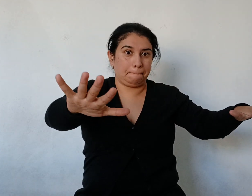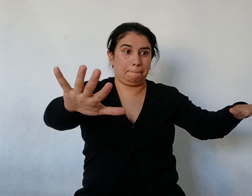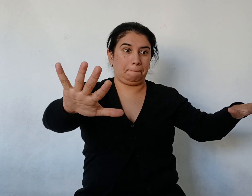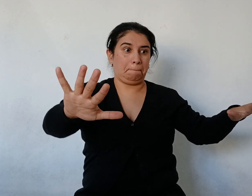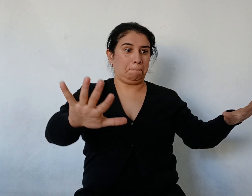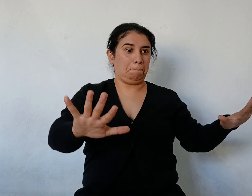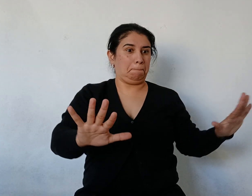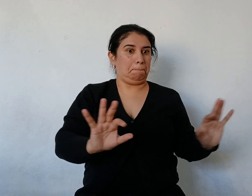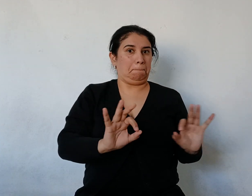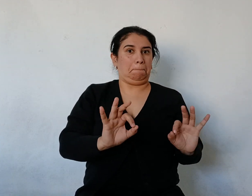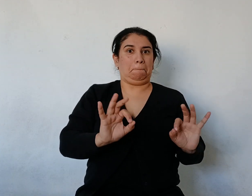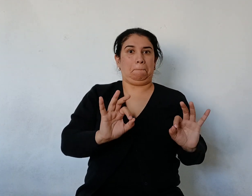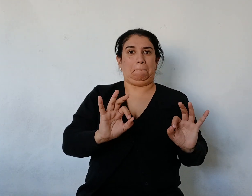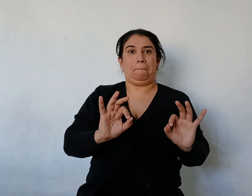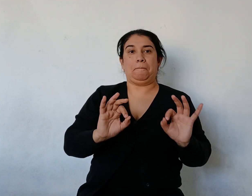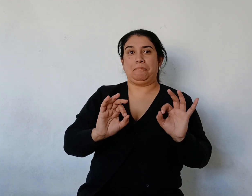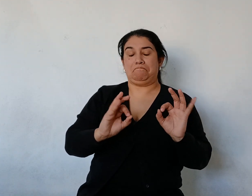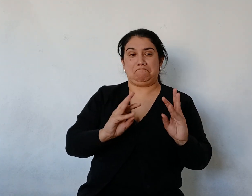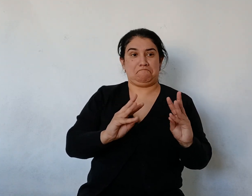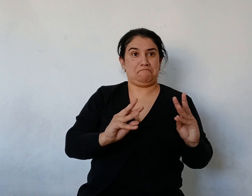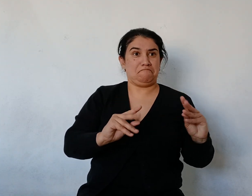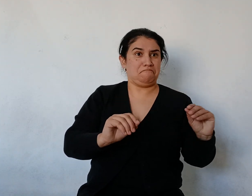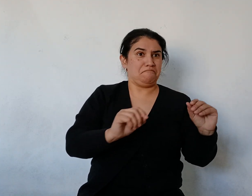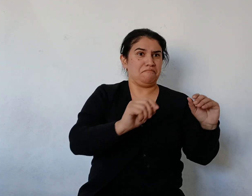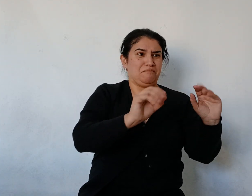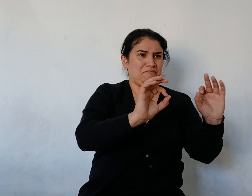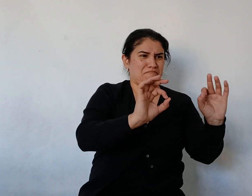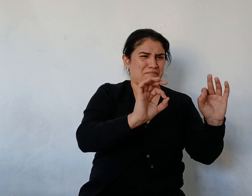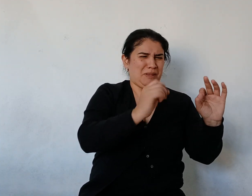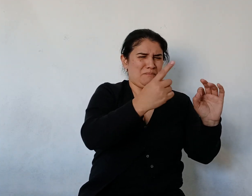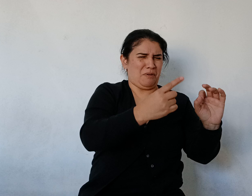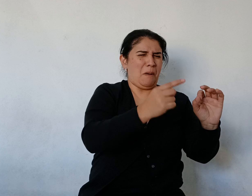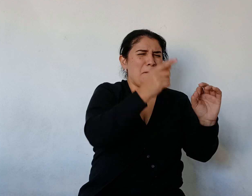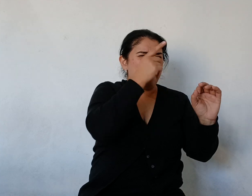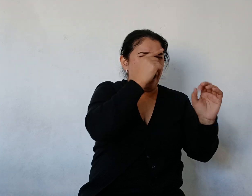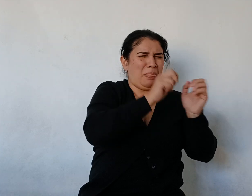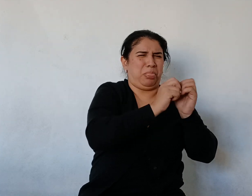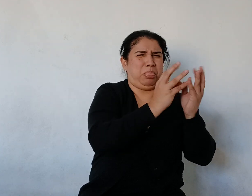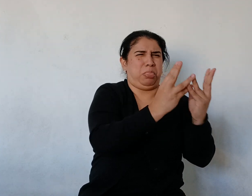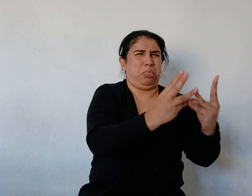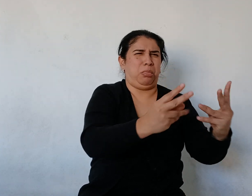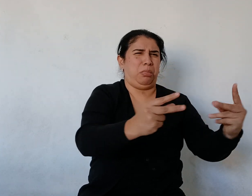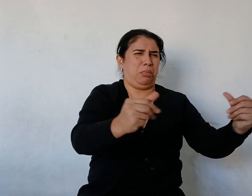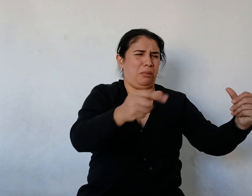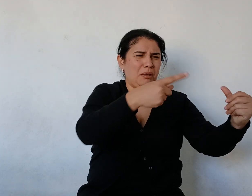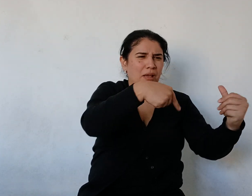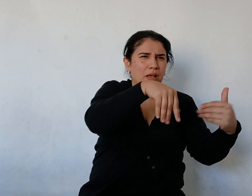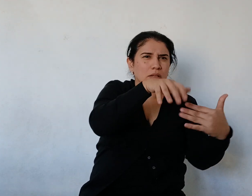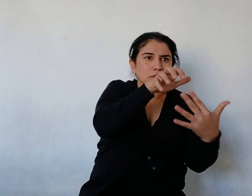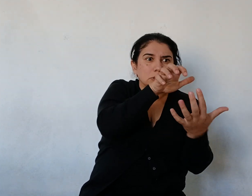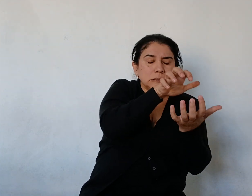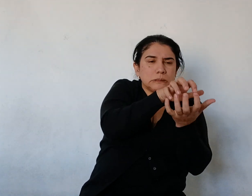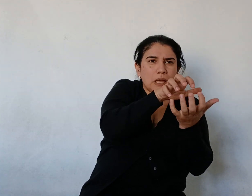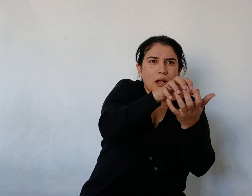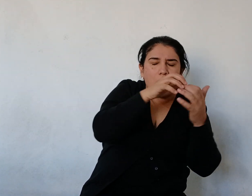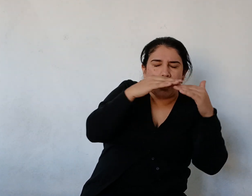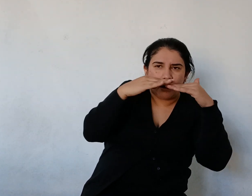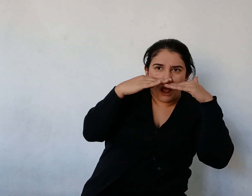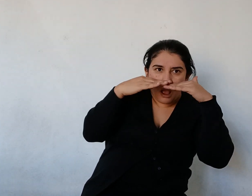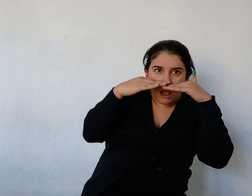sido deshecho A cañonazos Por el acorazado Y los yacarés Hundidos en el agua Con los ojos y la nariz Solamente